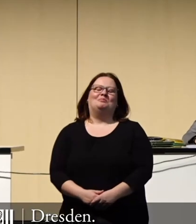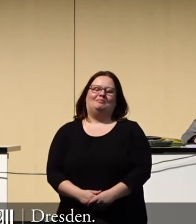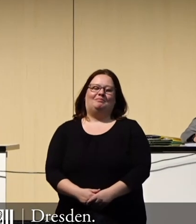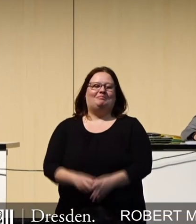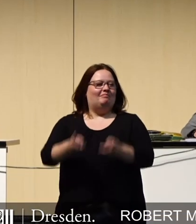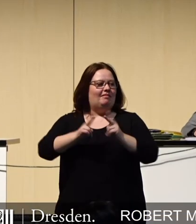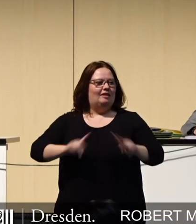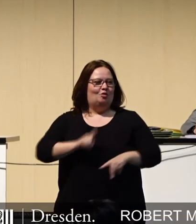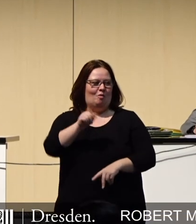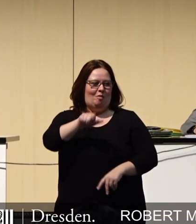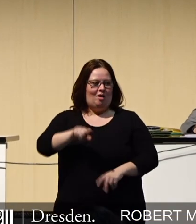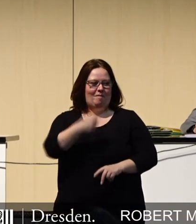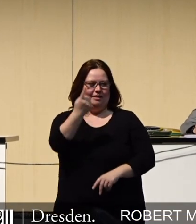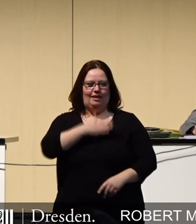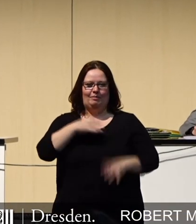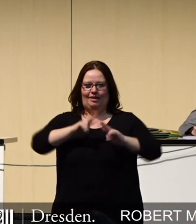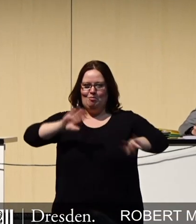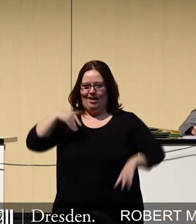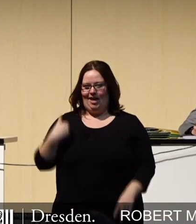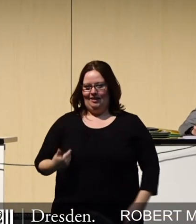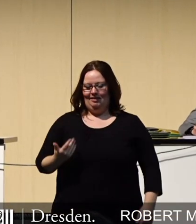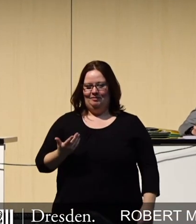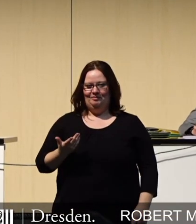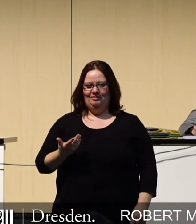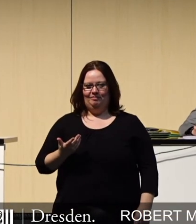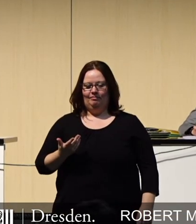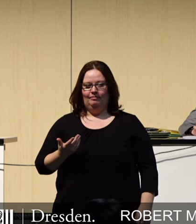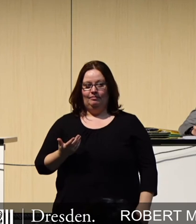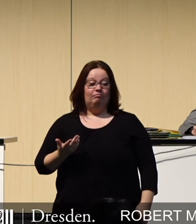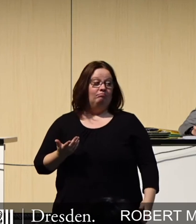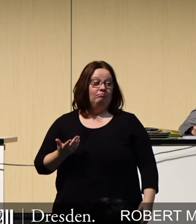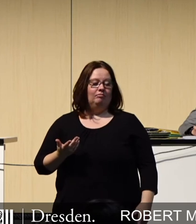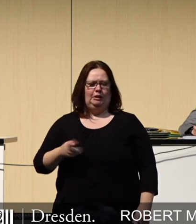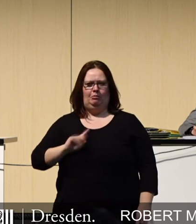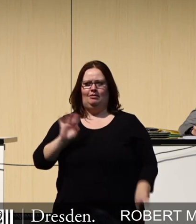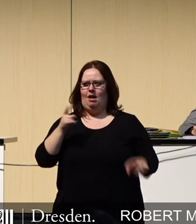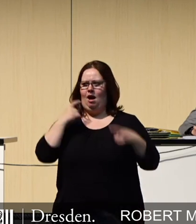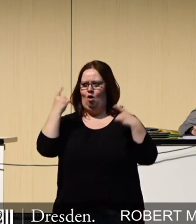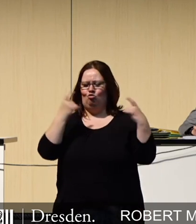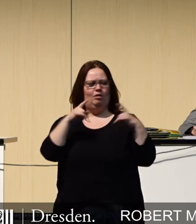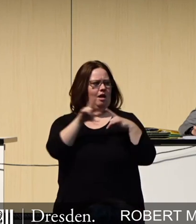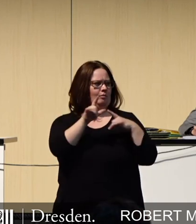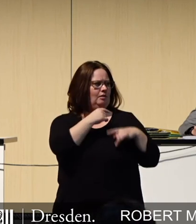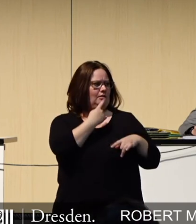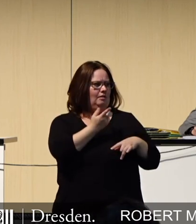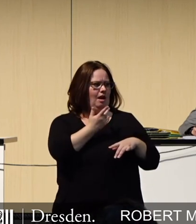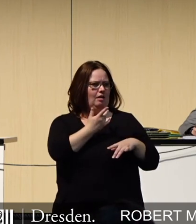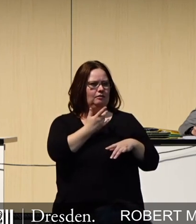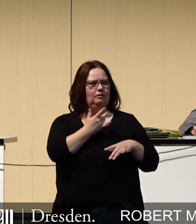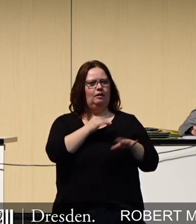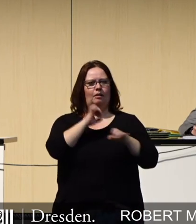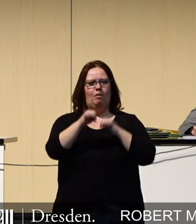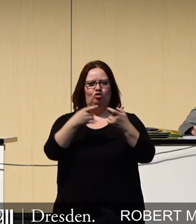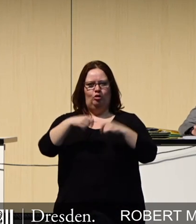Sehr geehrter Herr Oberbürgermeister, sehr geehrte Damen und Herren, ich bin erst einmal erstaunt, dass die SPD gesagt hat, der